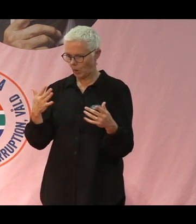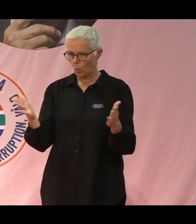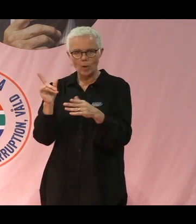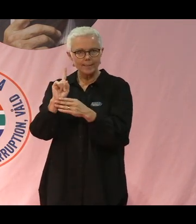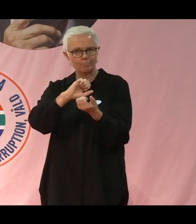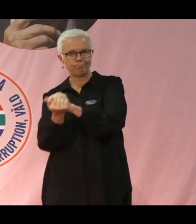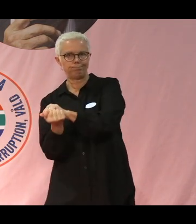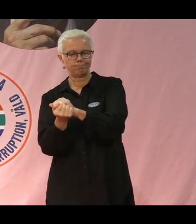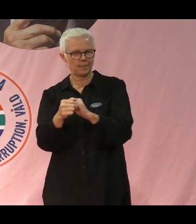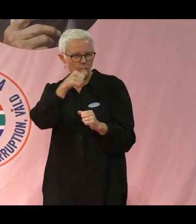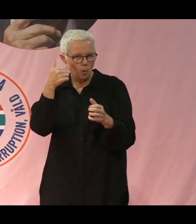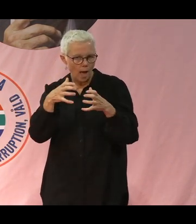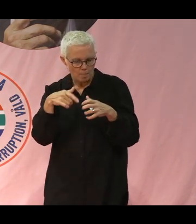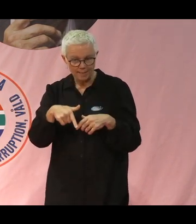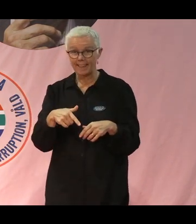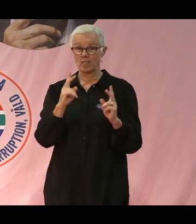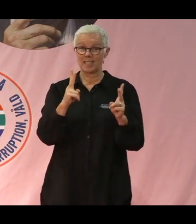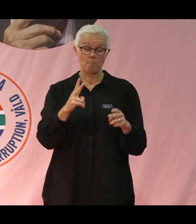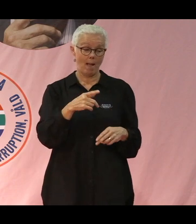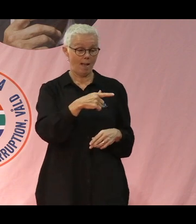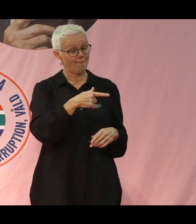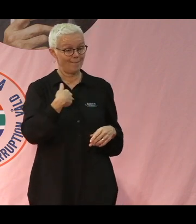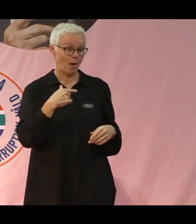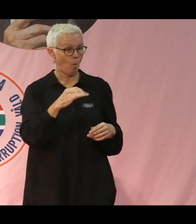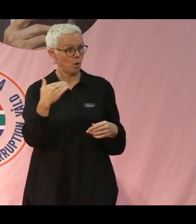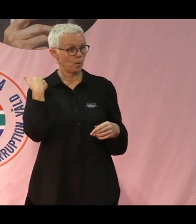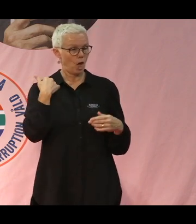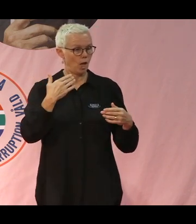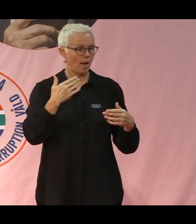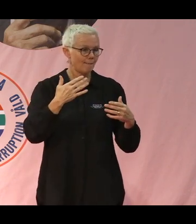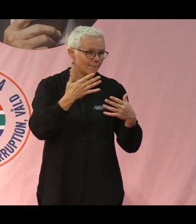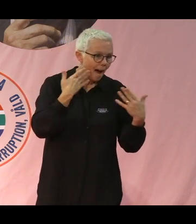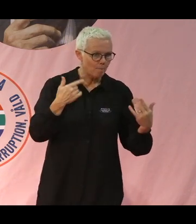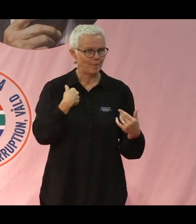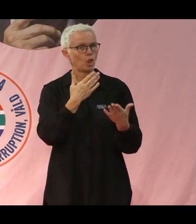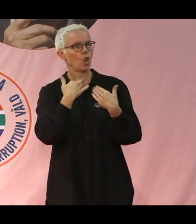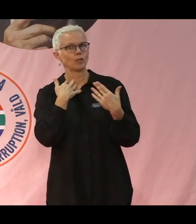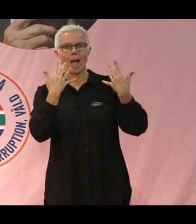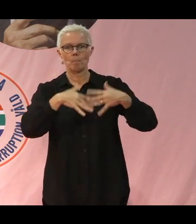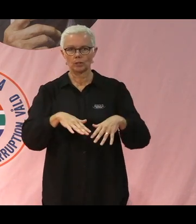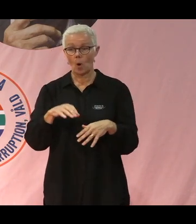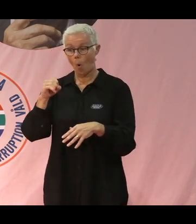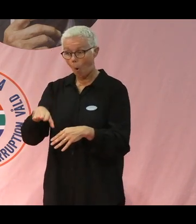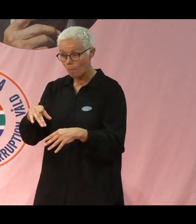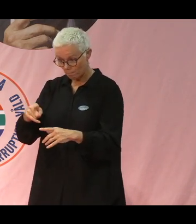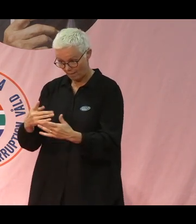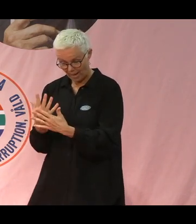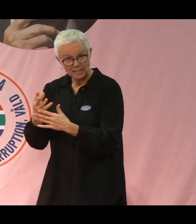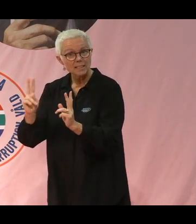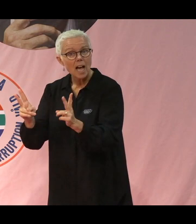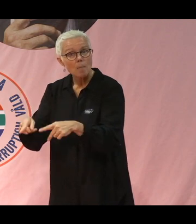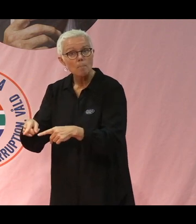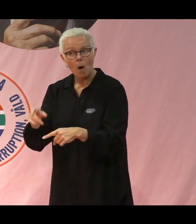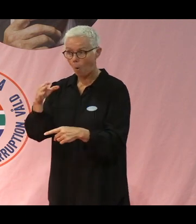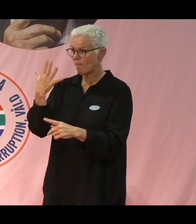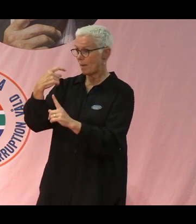Och precis som vi blir törstiga när det är varmt så blir också växter väldigt törstiga. Om det är 50 grader så kommer såklart